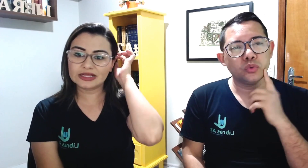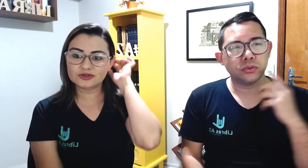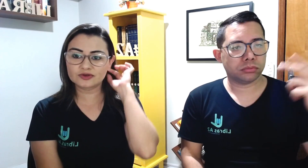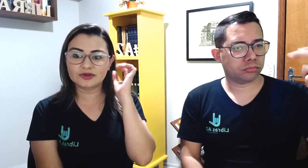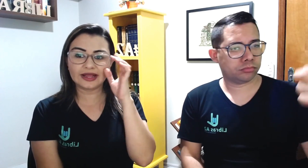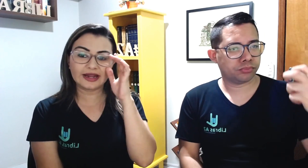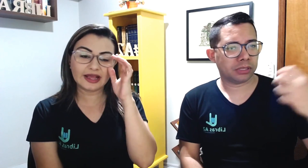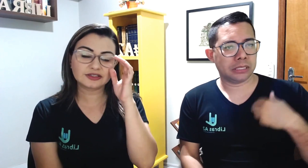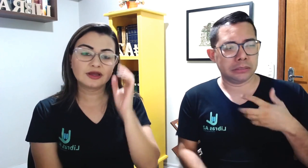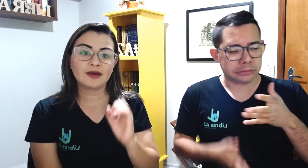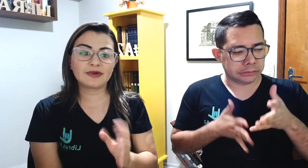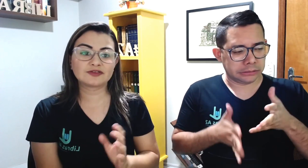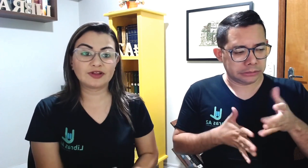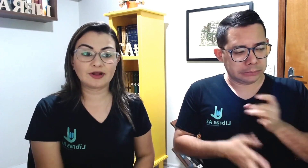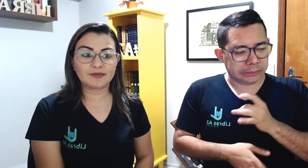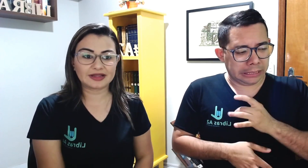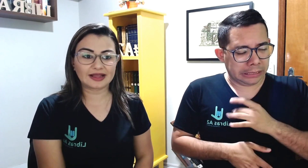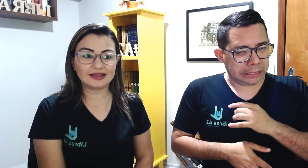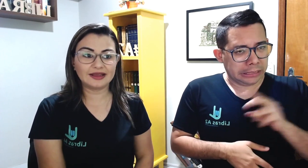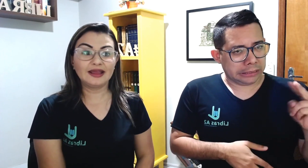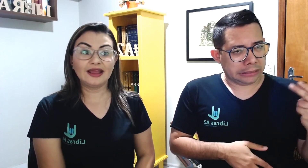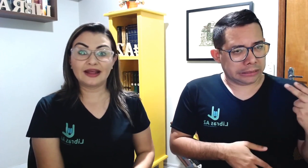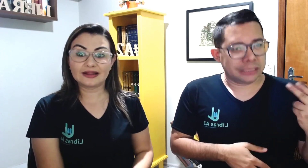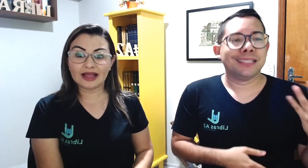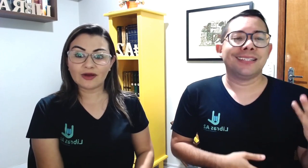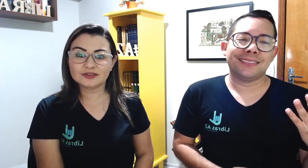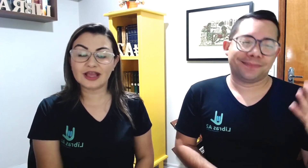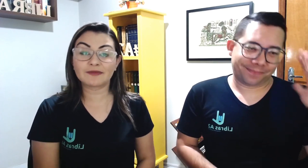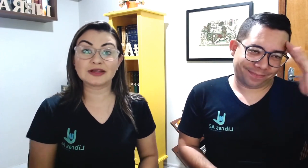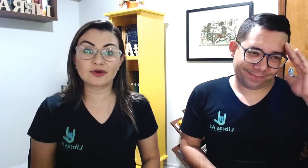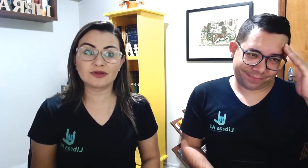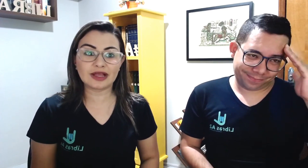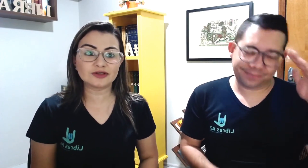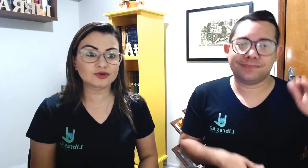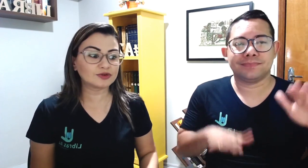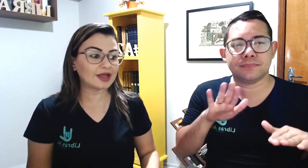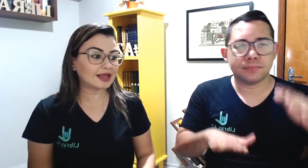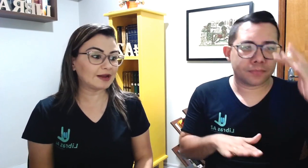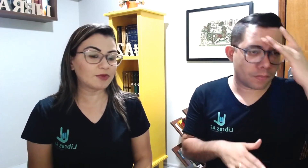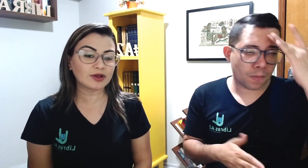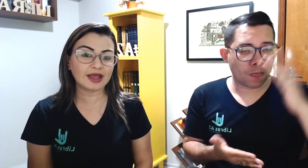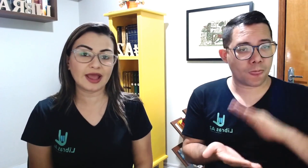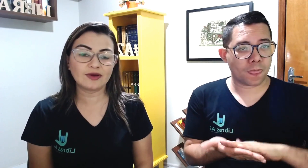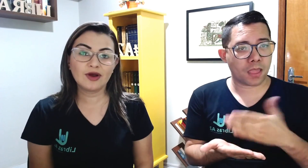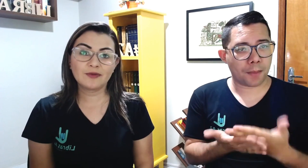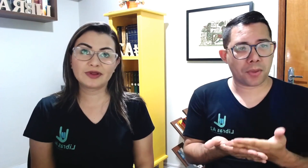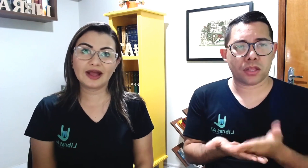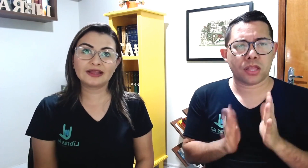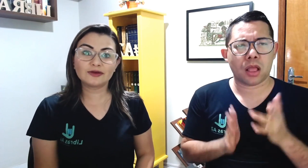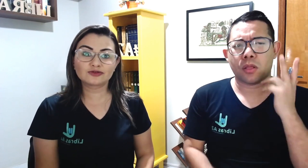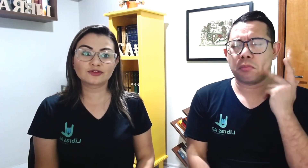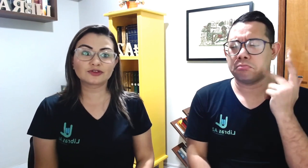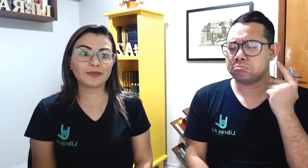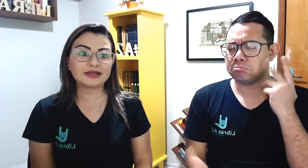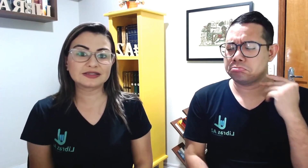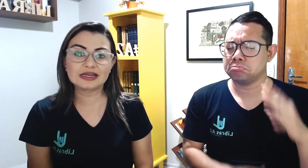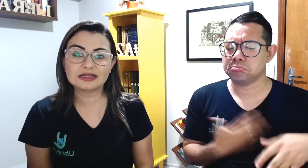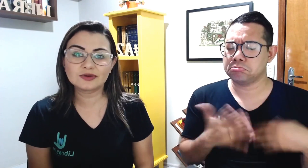tem surdo na igreja, mas eu vou interpretar aqui. E ela até consegue, mas quando tem surdo tem aquele bloqueio, porque, ah, o que os surdos estão pensando?